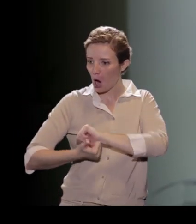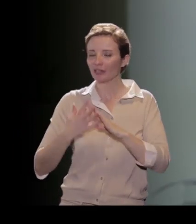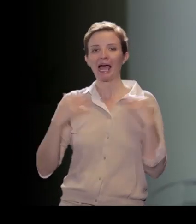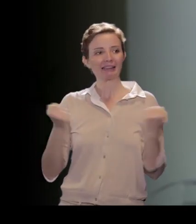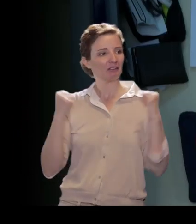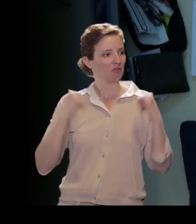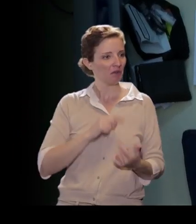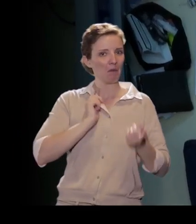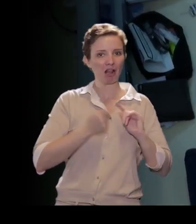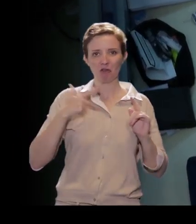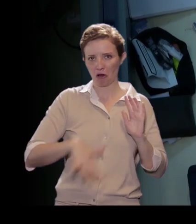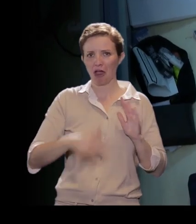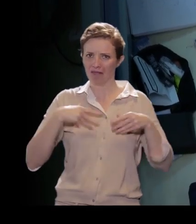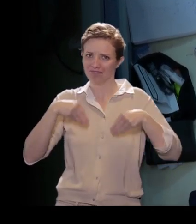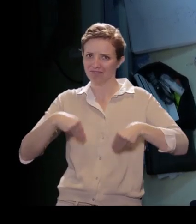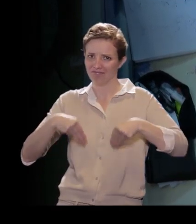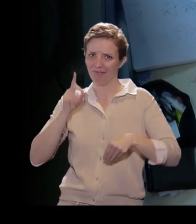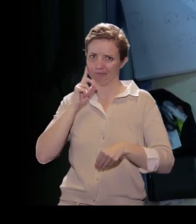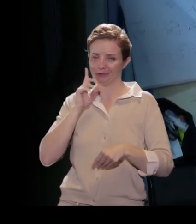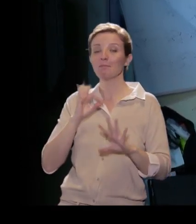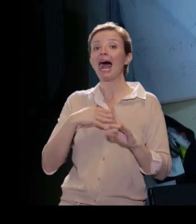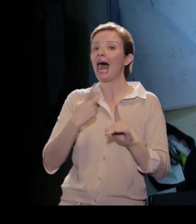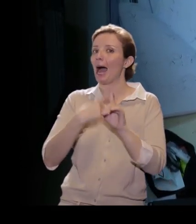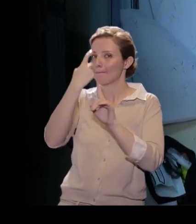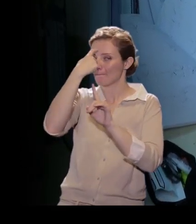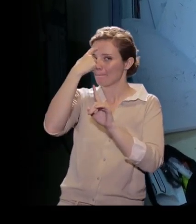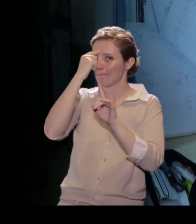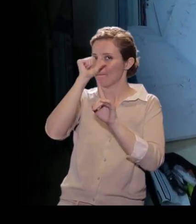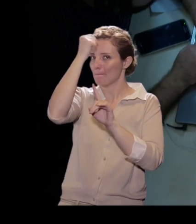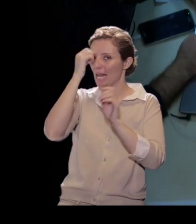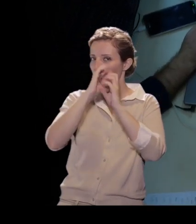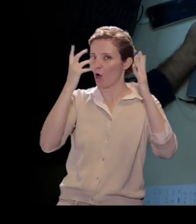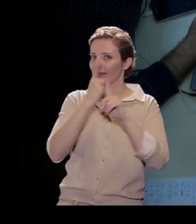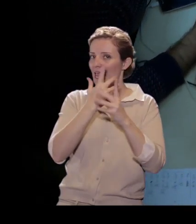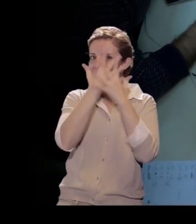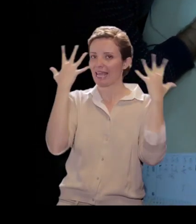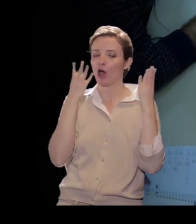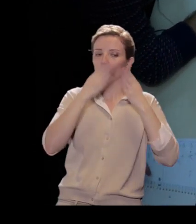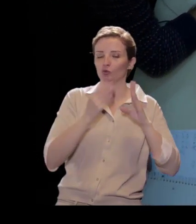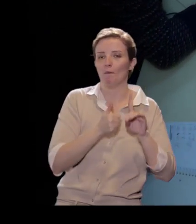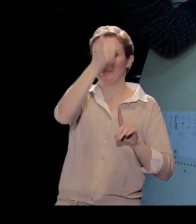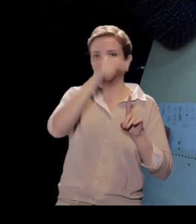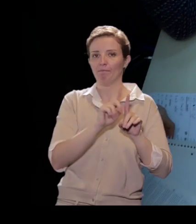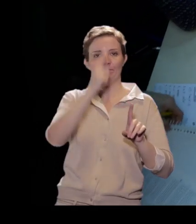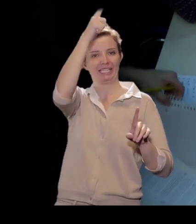e così via, però avendo in mente che lo studio era la priorità principale ed è fondamentale per